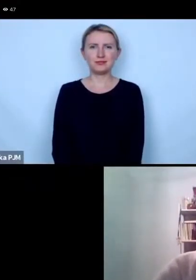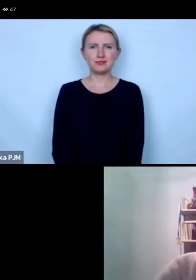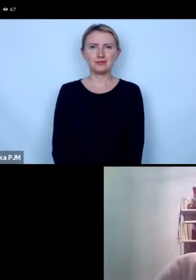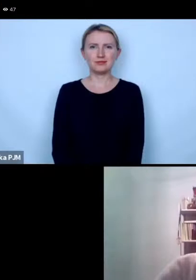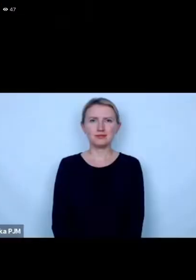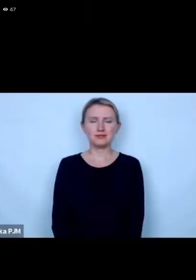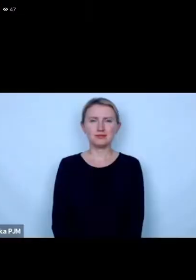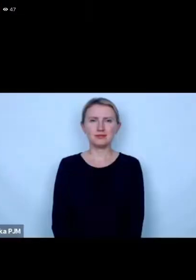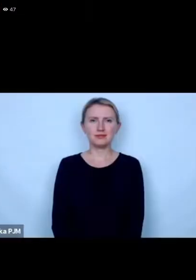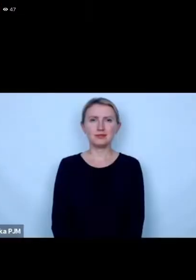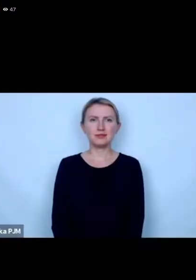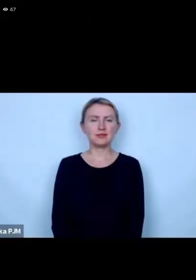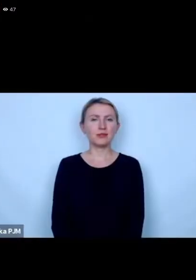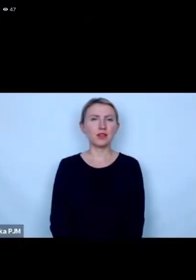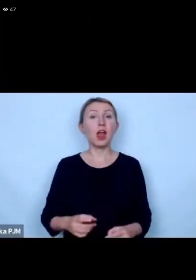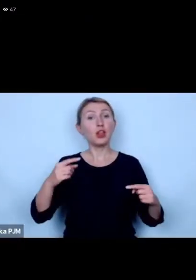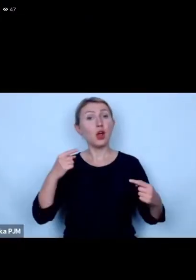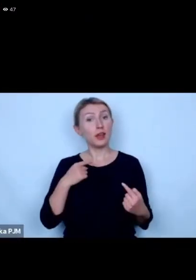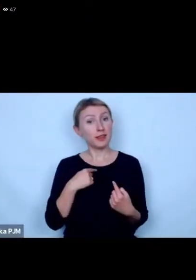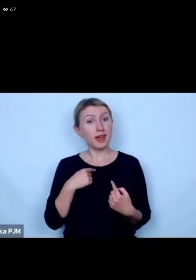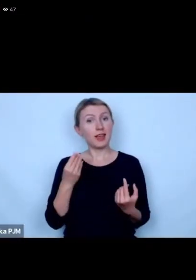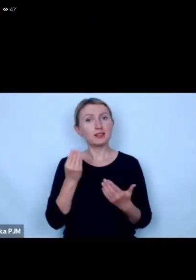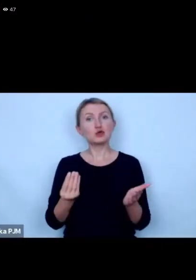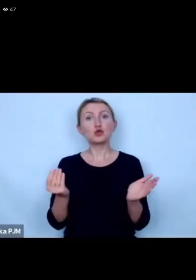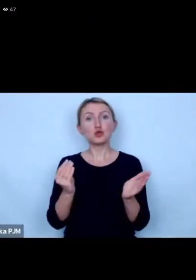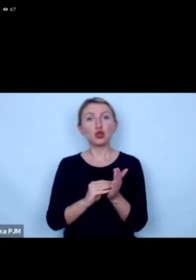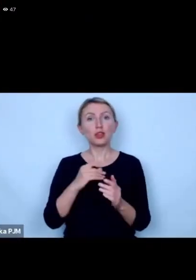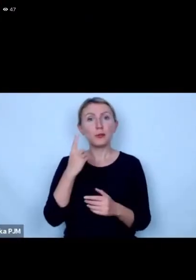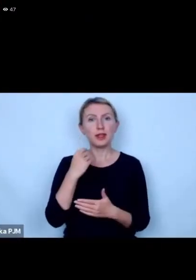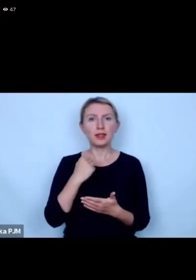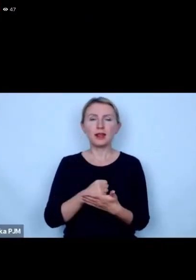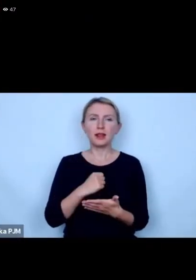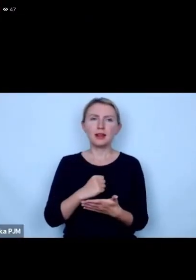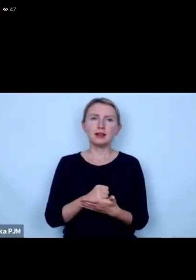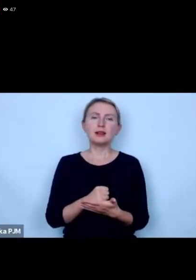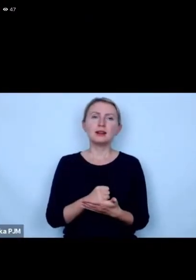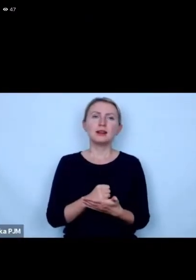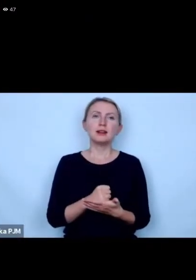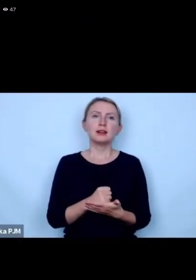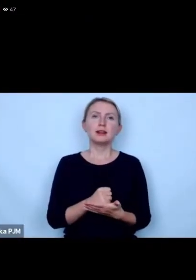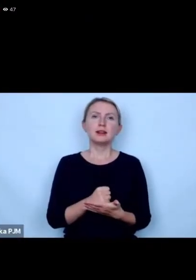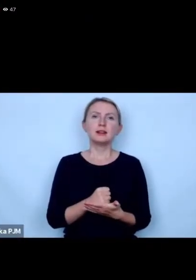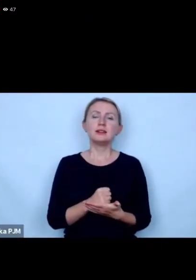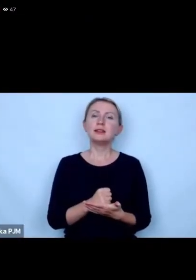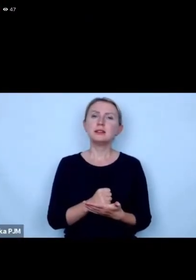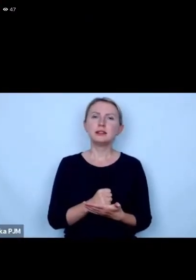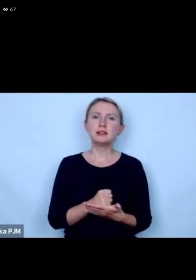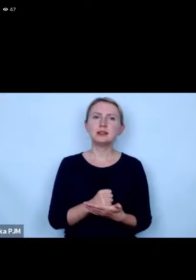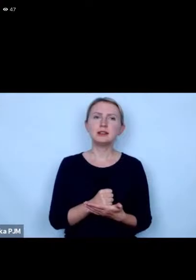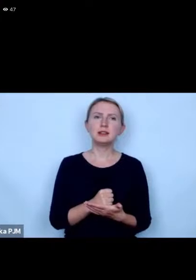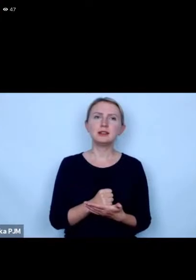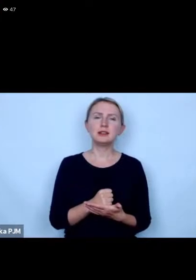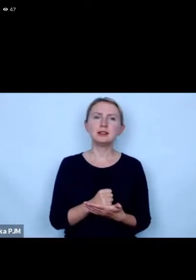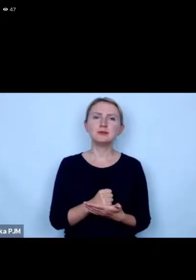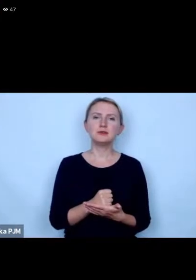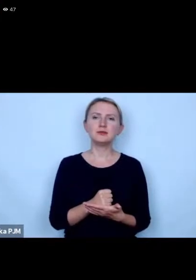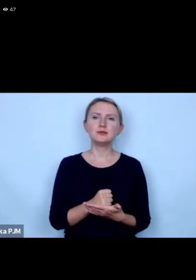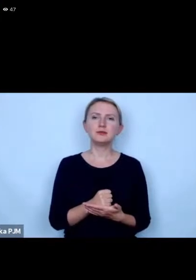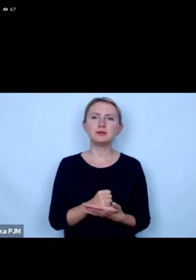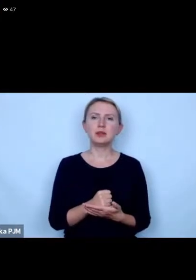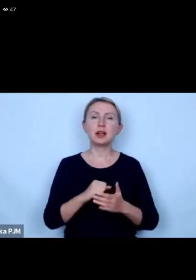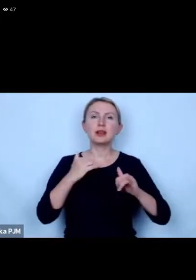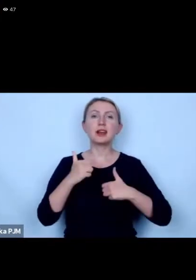aha to ja ze swojej strony jeszcze dodam jedną rzecz jak jak